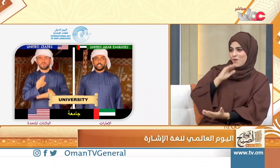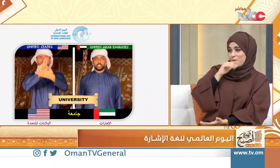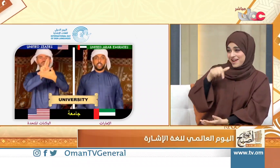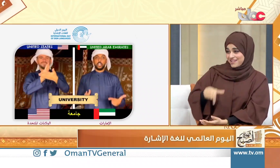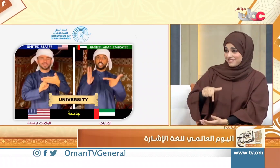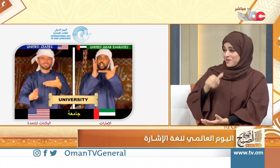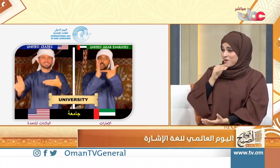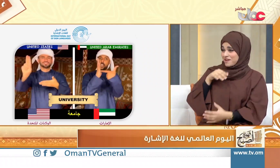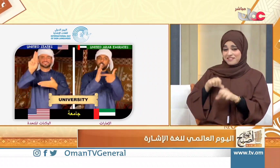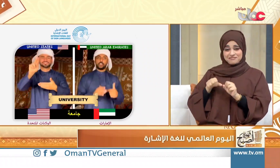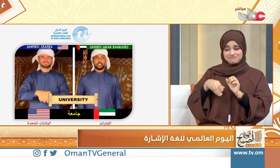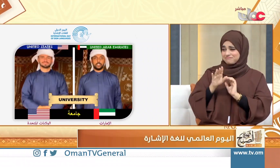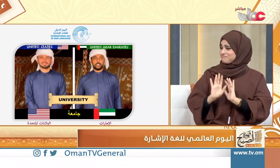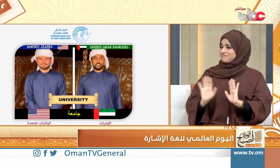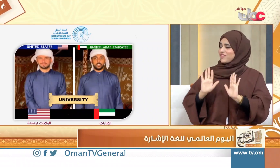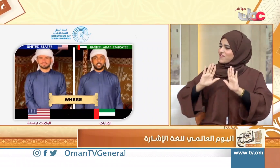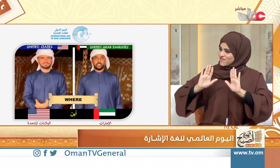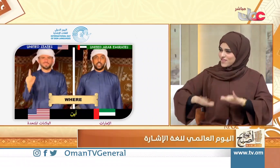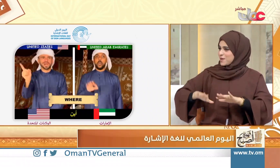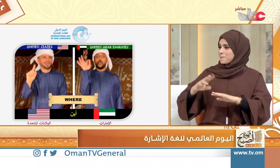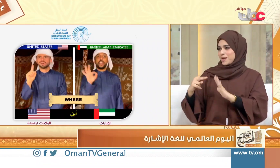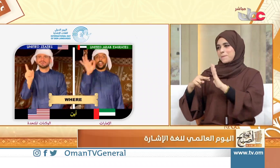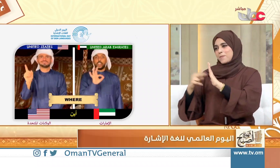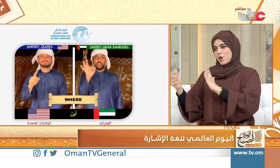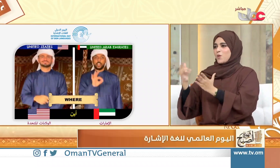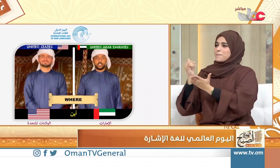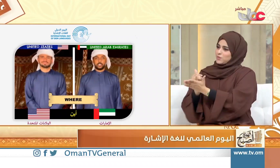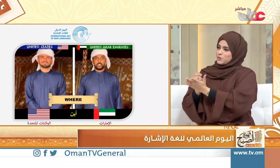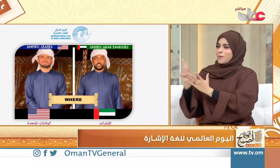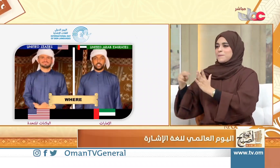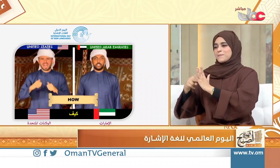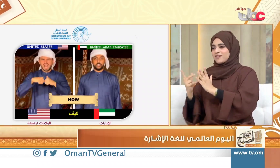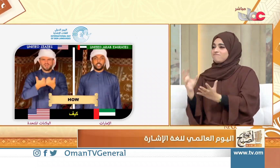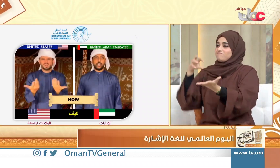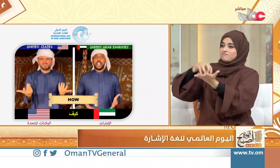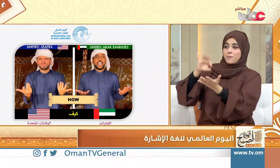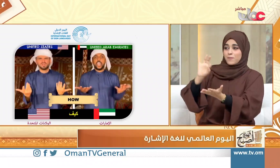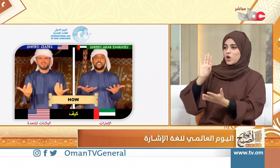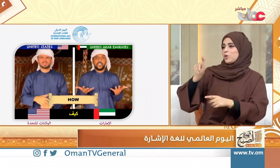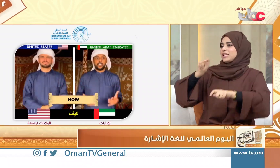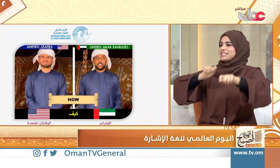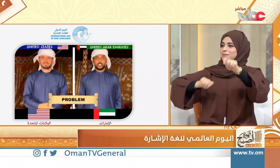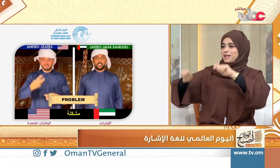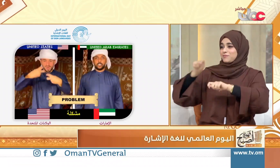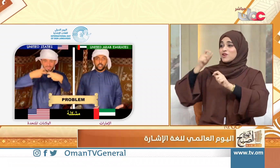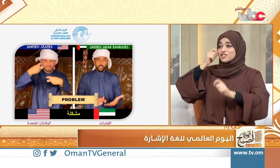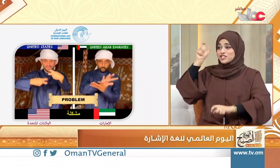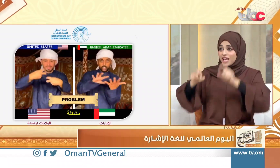للغات المختلفة بعد رجوعهم للسلطنة نقلوا هذه التجربة والاستفادة للأشخاص